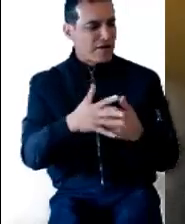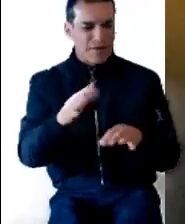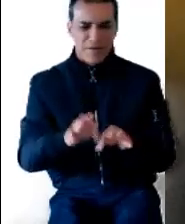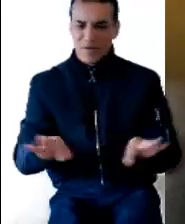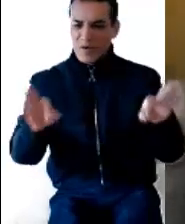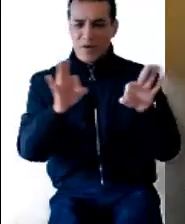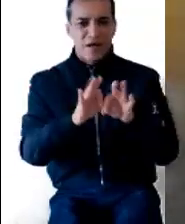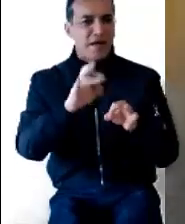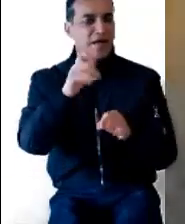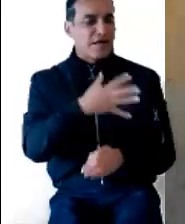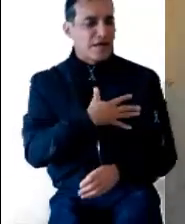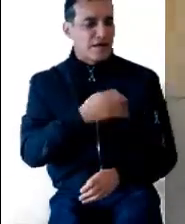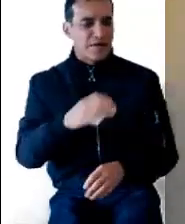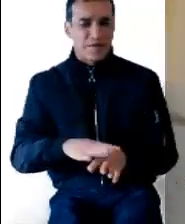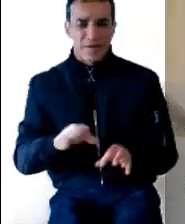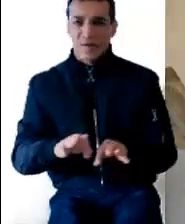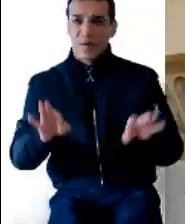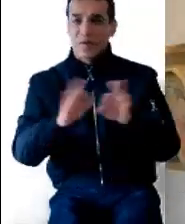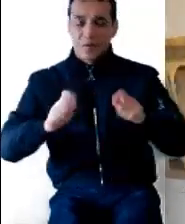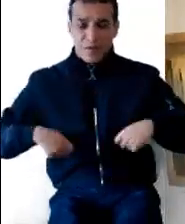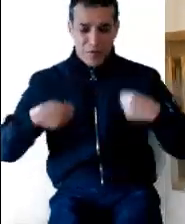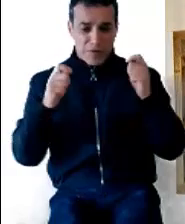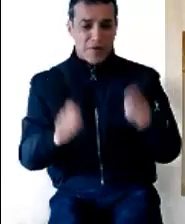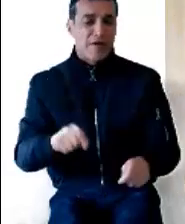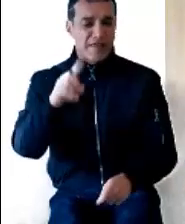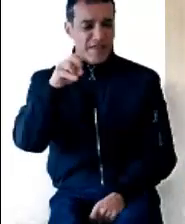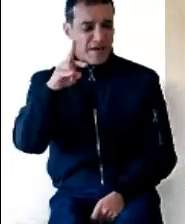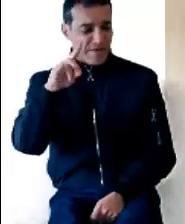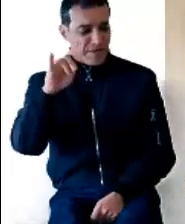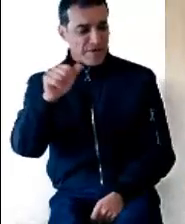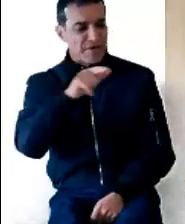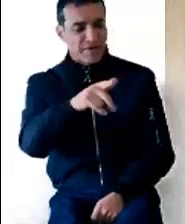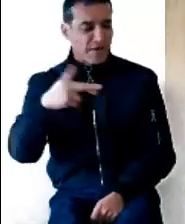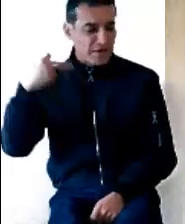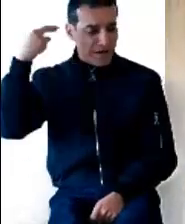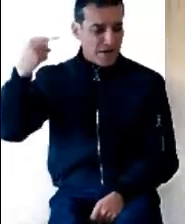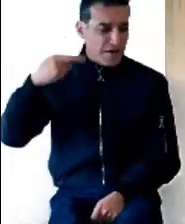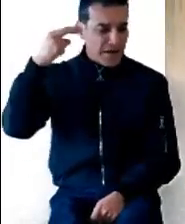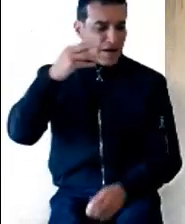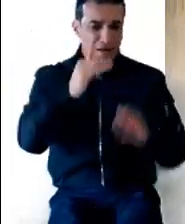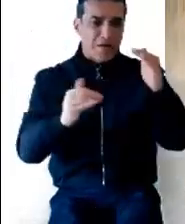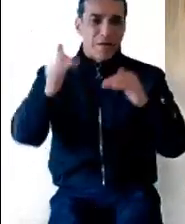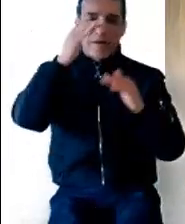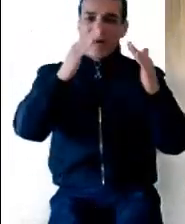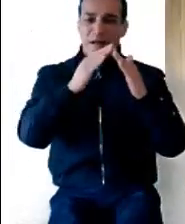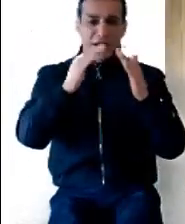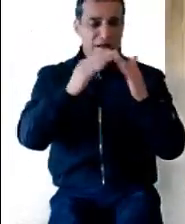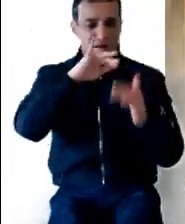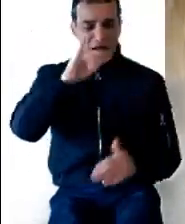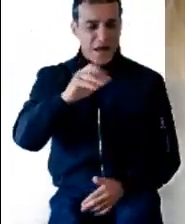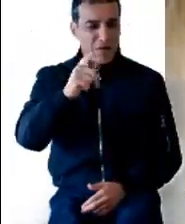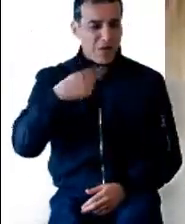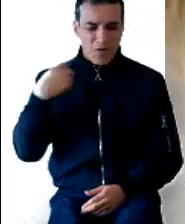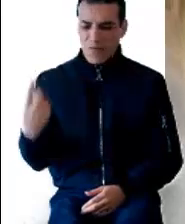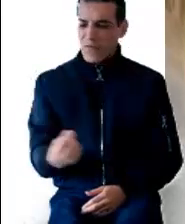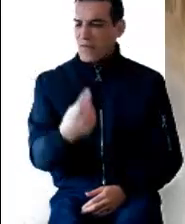llamado Hijo del Altísimo. El Señor Dios le dará el trono de David su padre y él reinará sobre la casa de Jacob por los